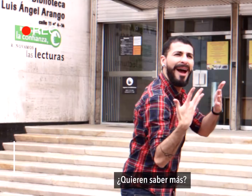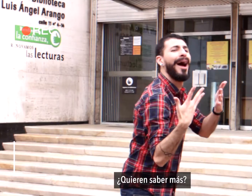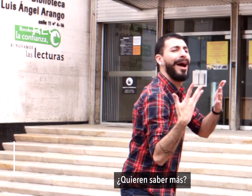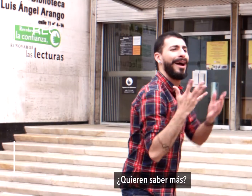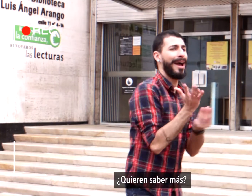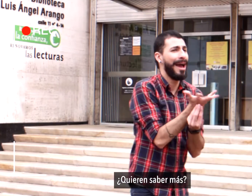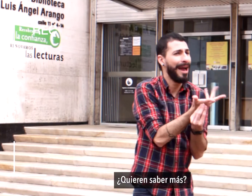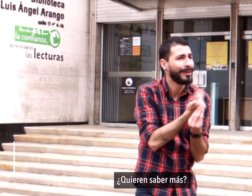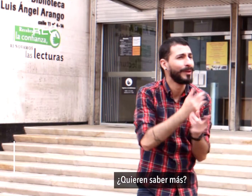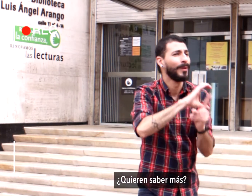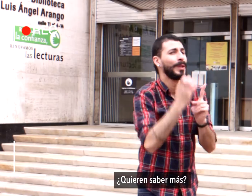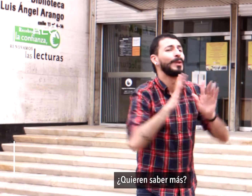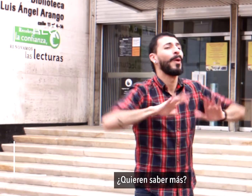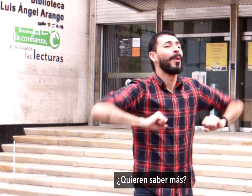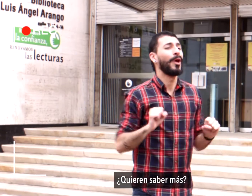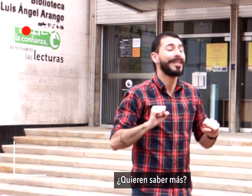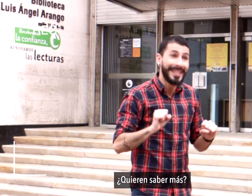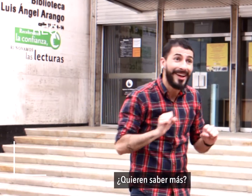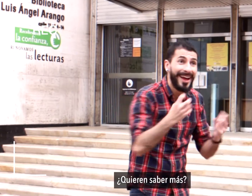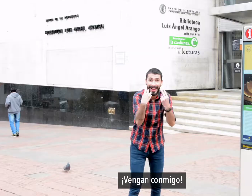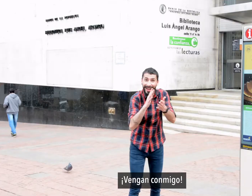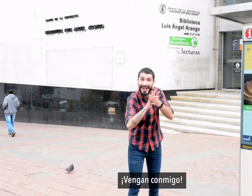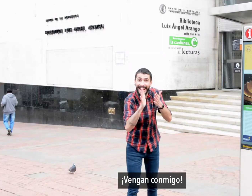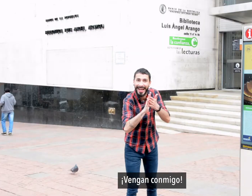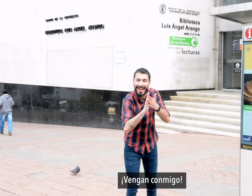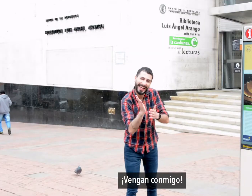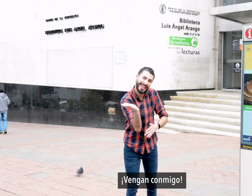¿Quieren saber más? ¡Vengan conmigo!